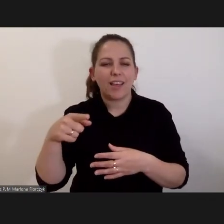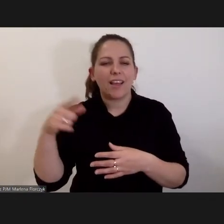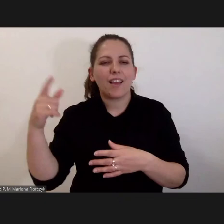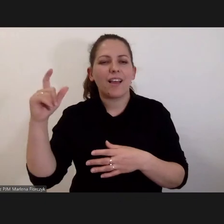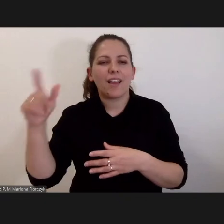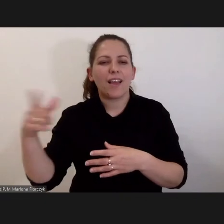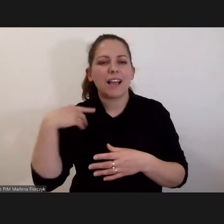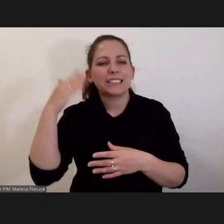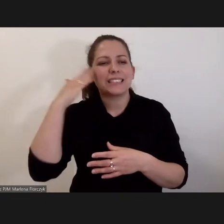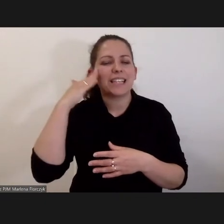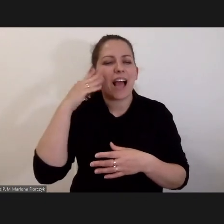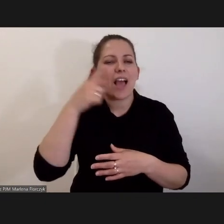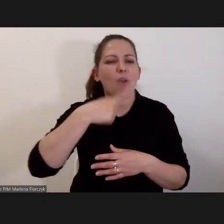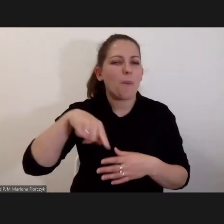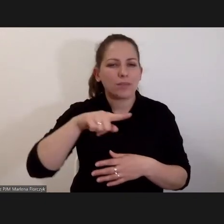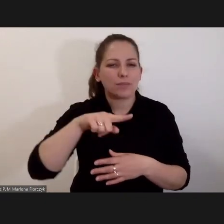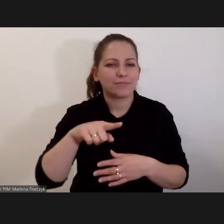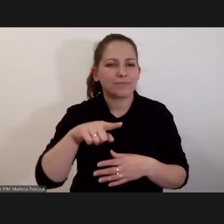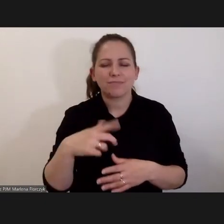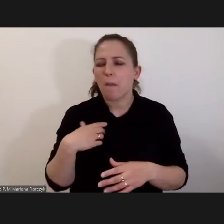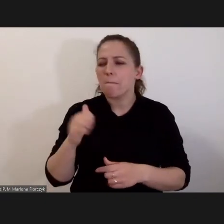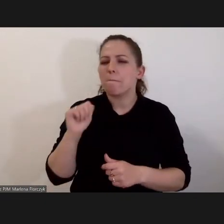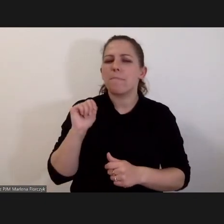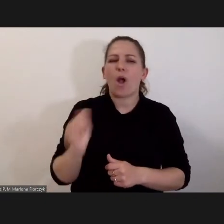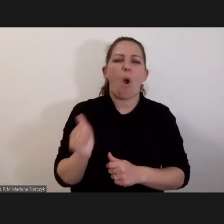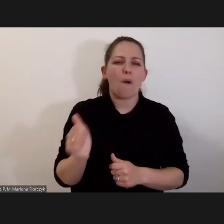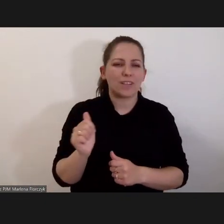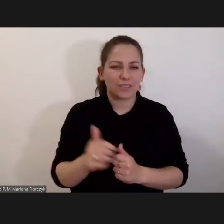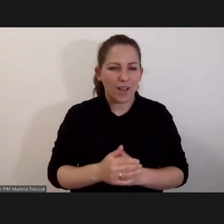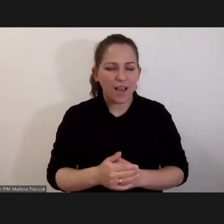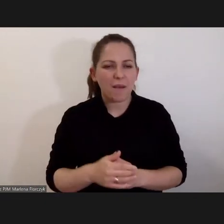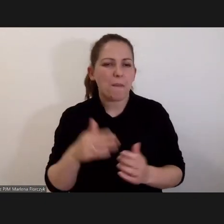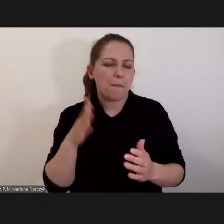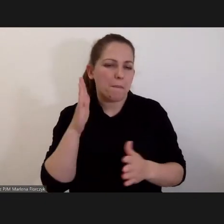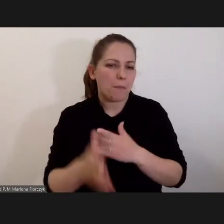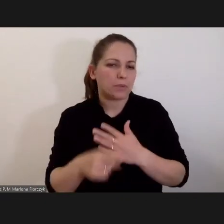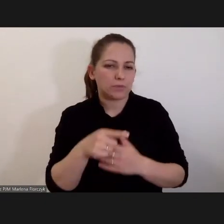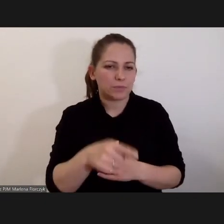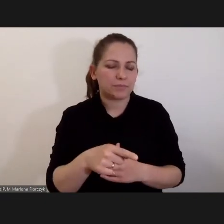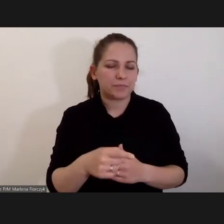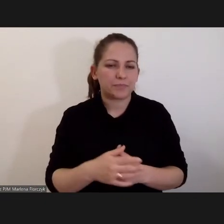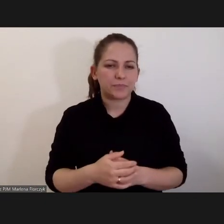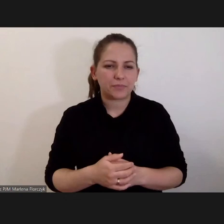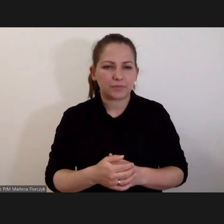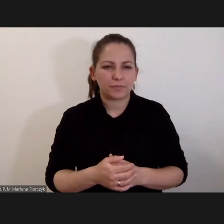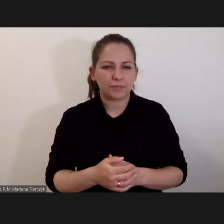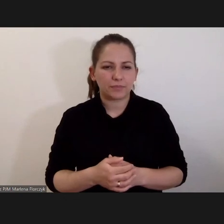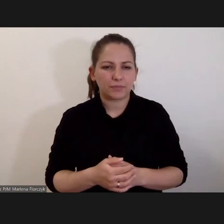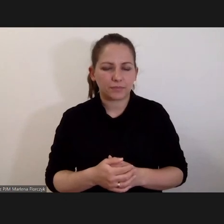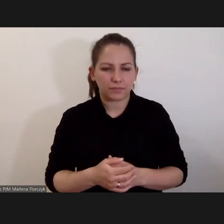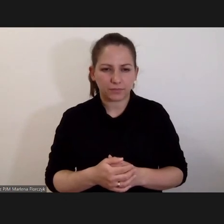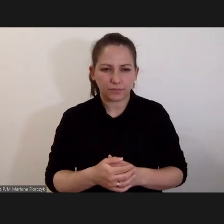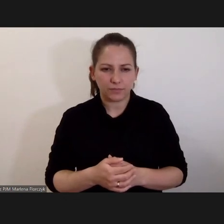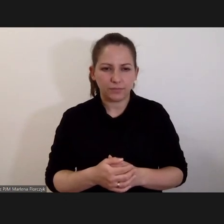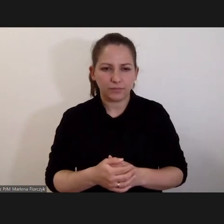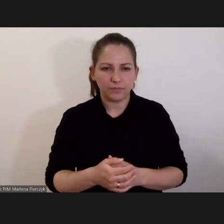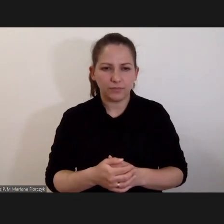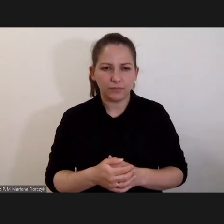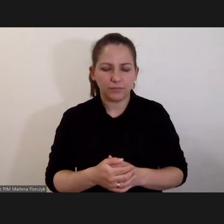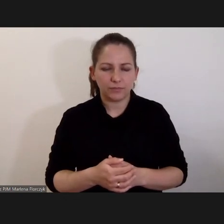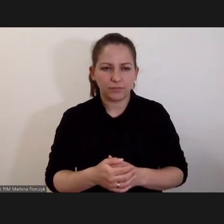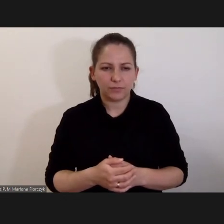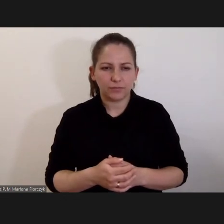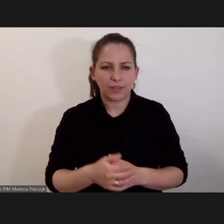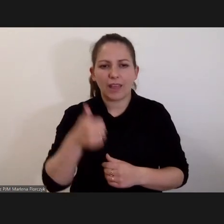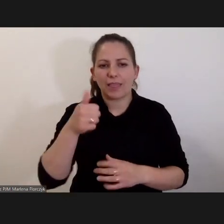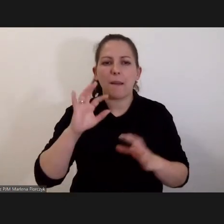czysto, na gruncie czysto profesjonalnym. Po prostu jest to jedna z Pań, która